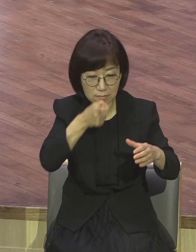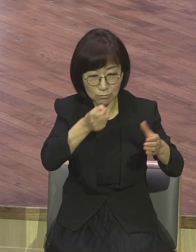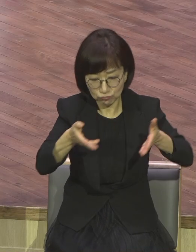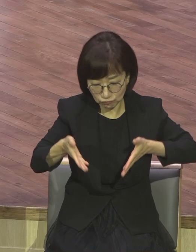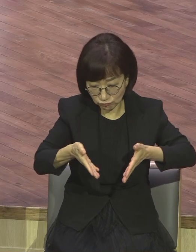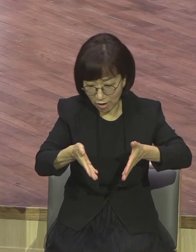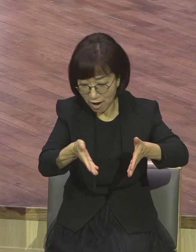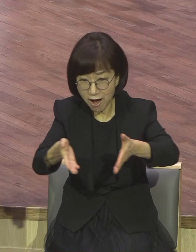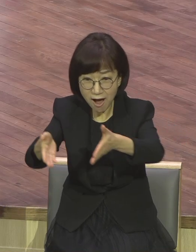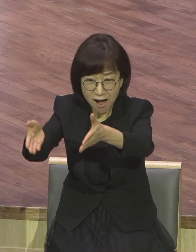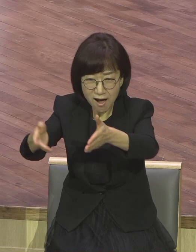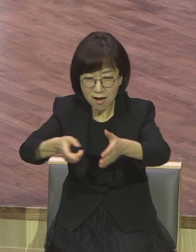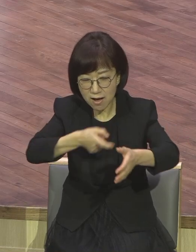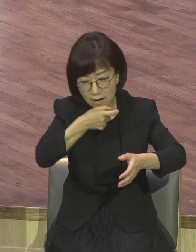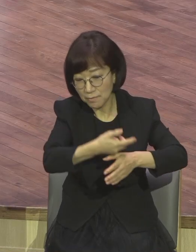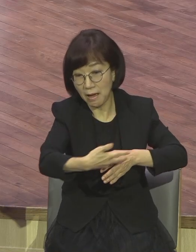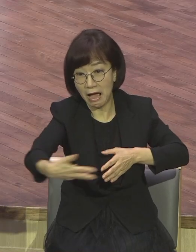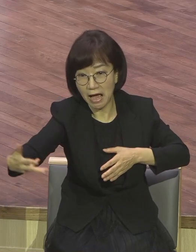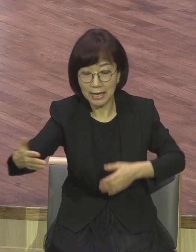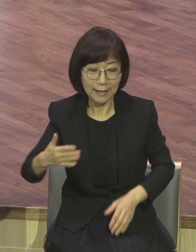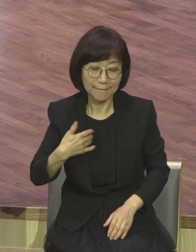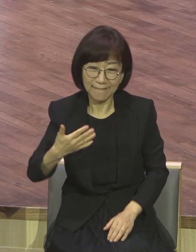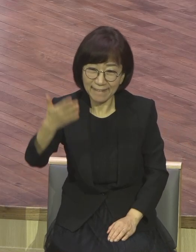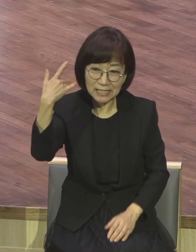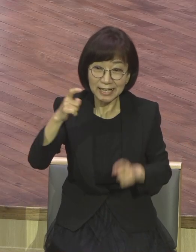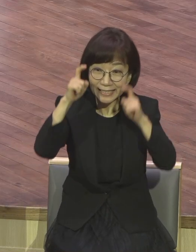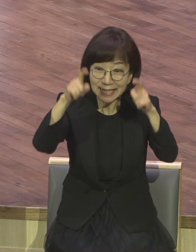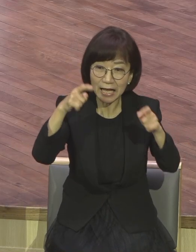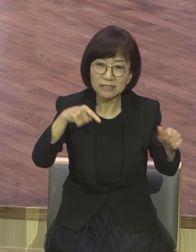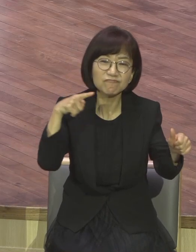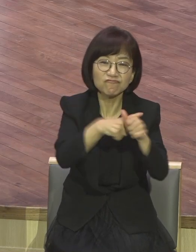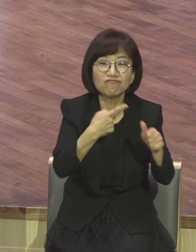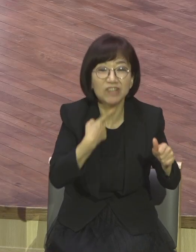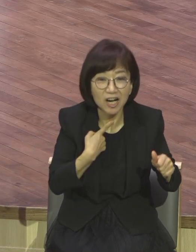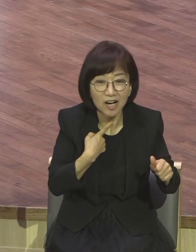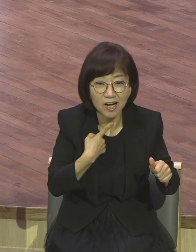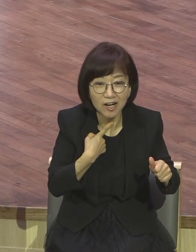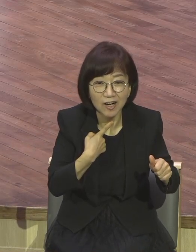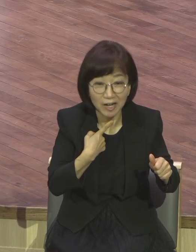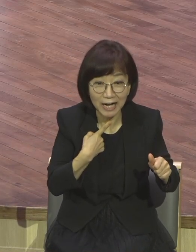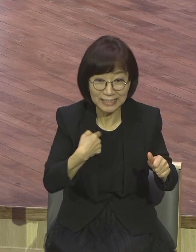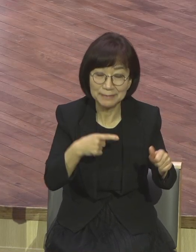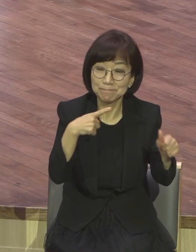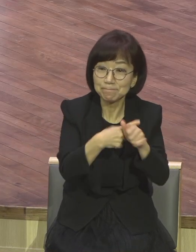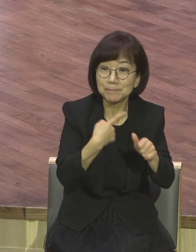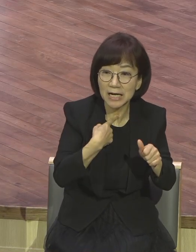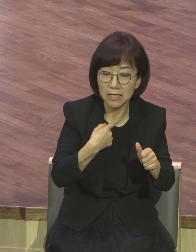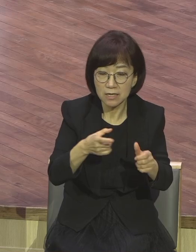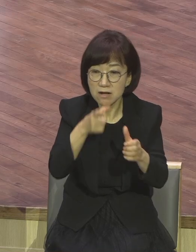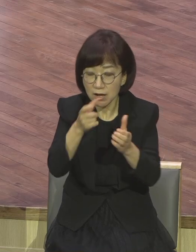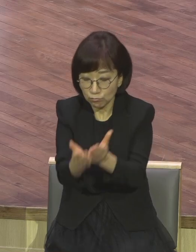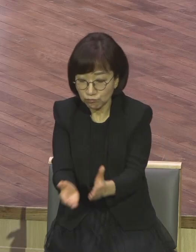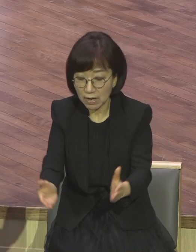마리 잡으면요. 제가 직접 해봤어요. 한 반바게 쳐 나와요. 그 반바게 쳐 곱하기 25만 6천 5백 해보세요. 그냥